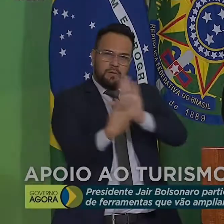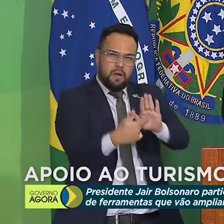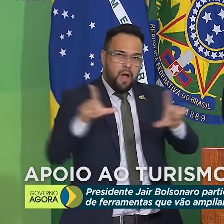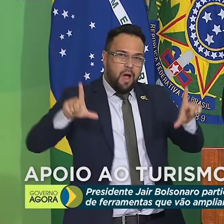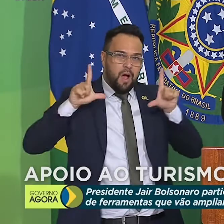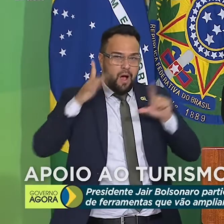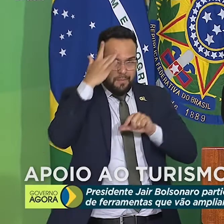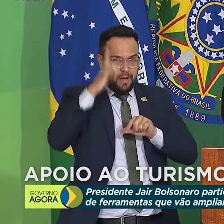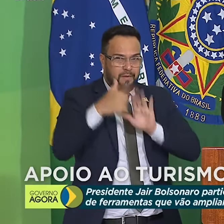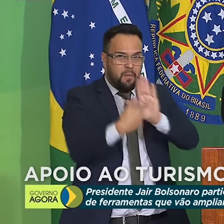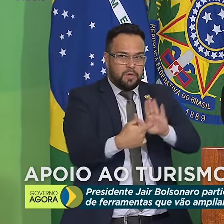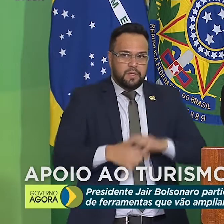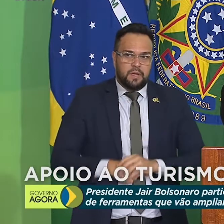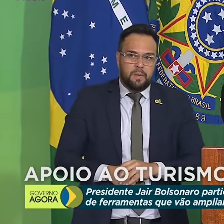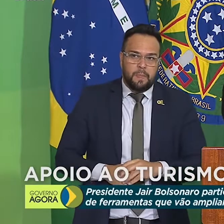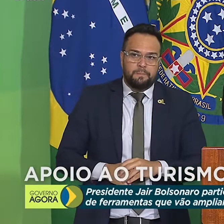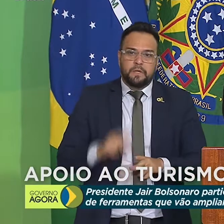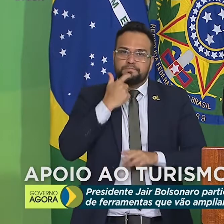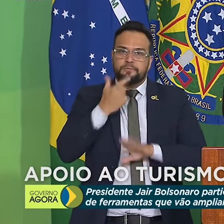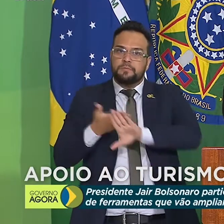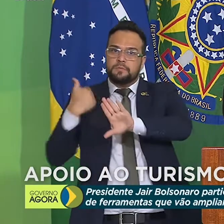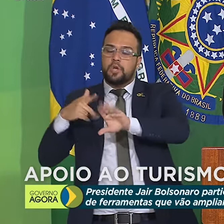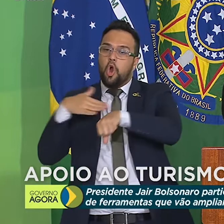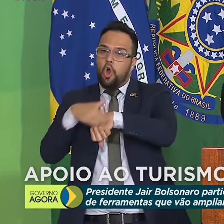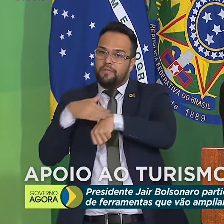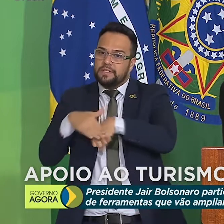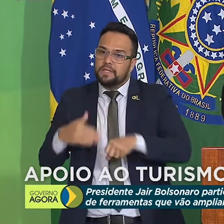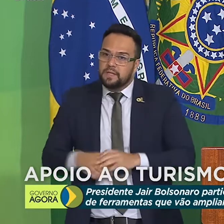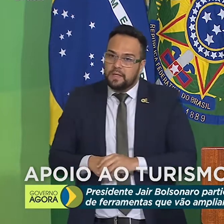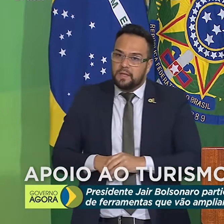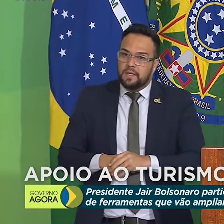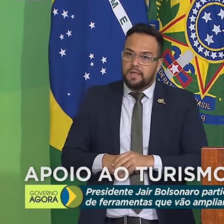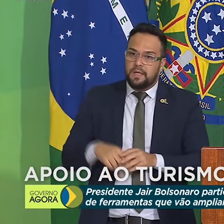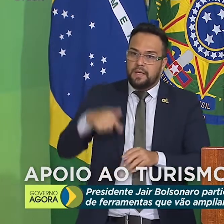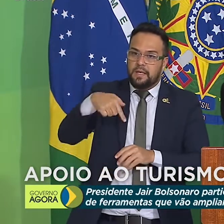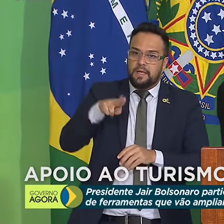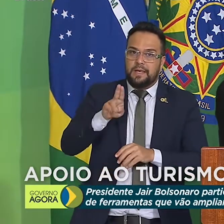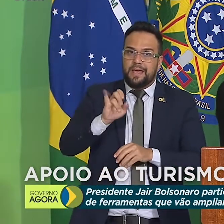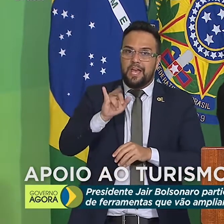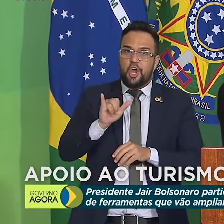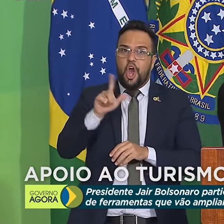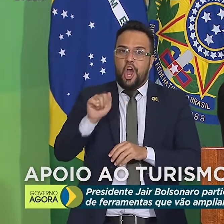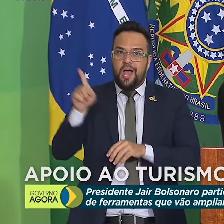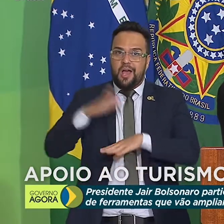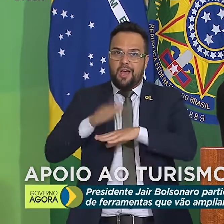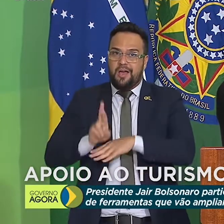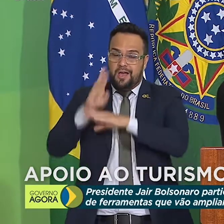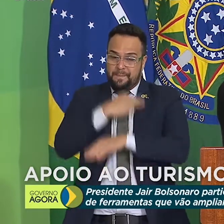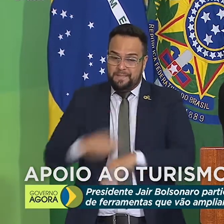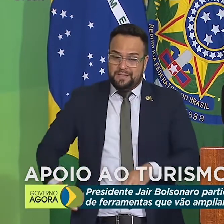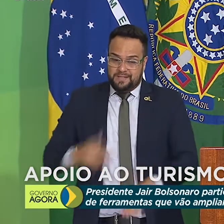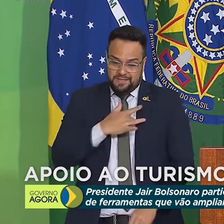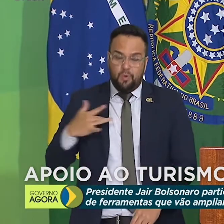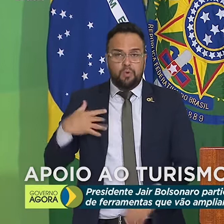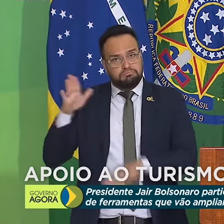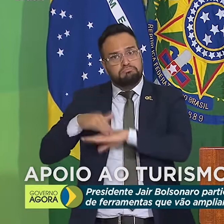Acabei de conversar com o tal de Queiroga, não sei se vocês sabem quem é, nosso Ministro da Saúde. E ele vai ultimar